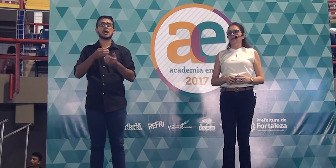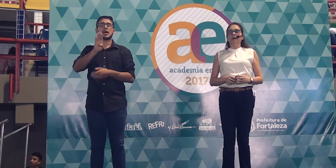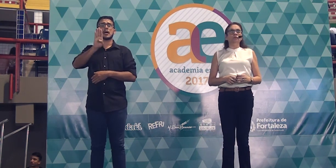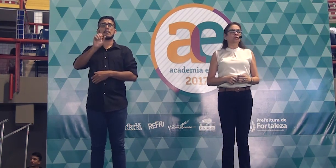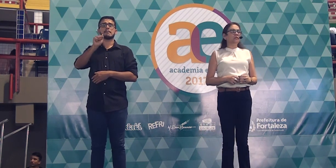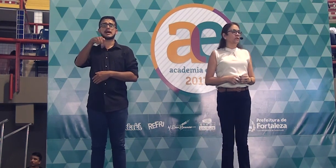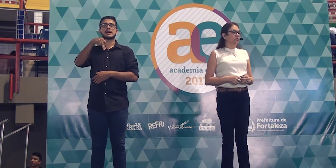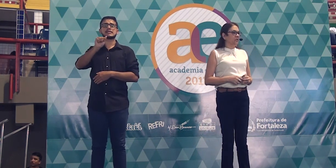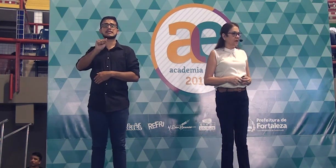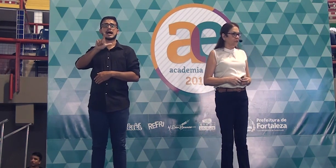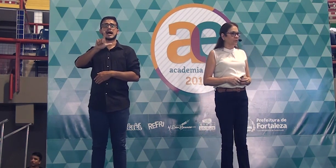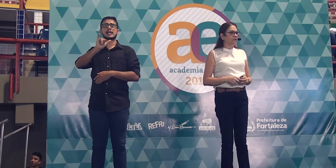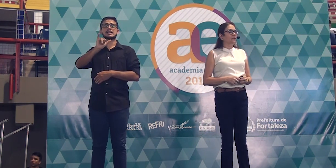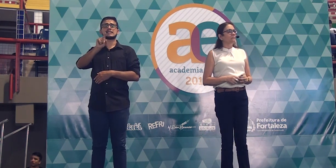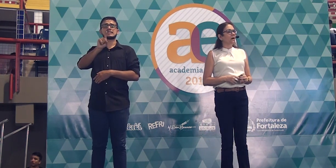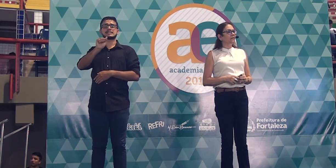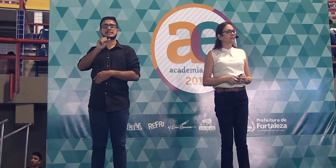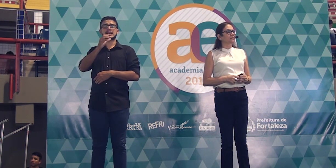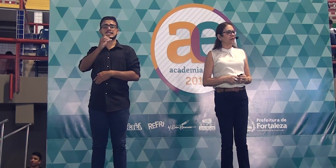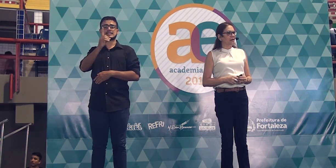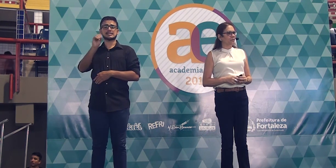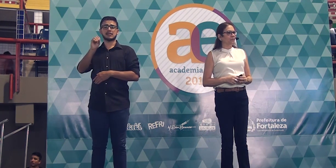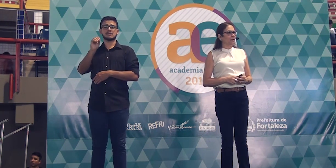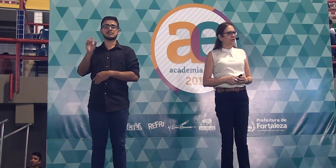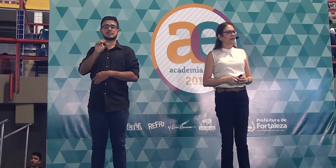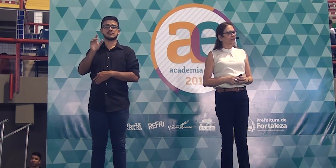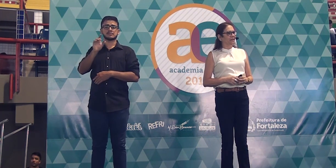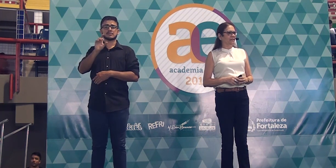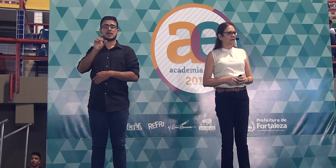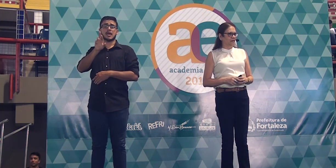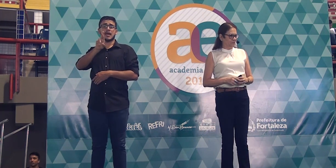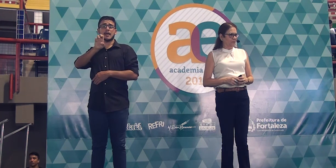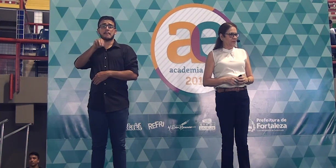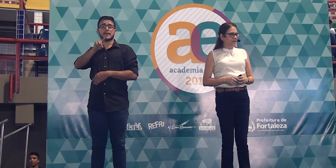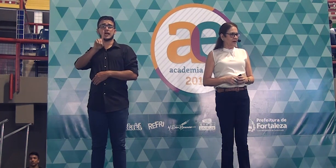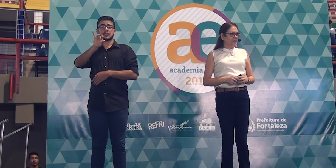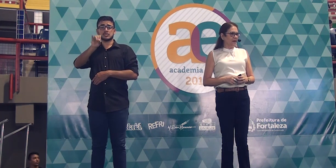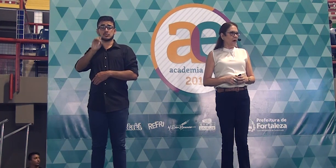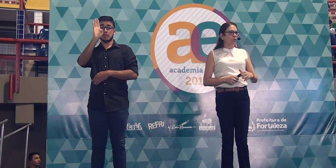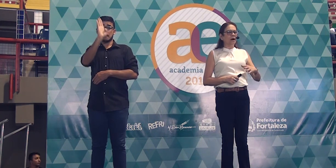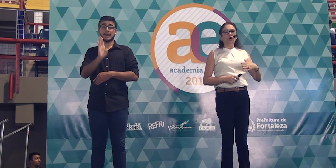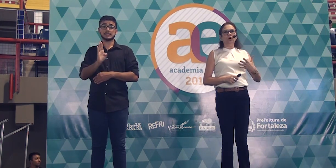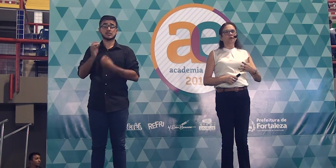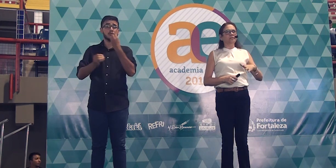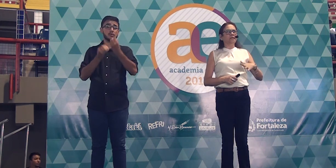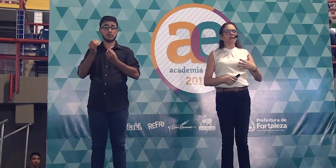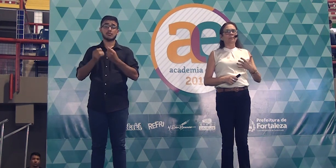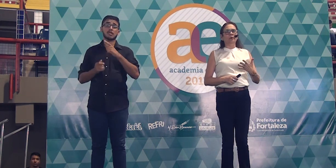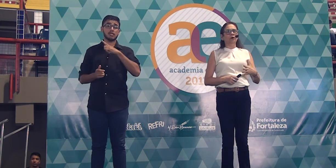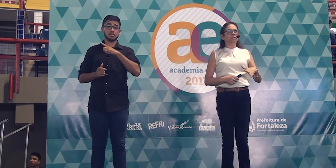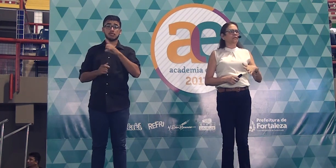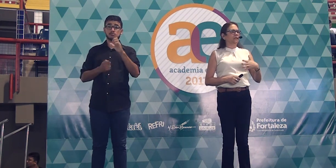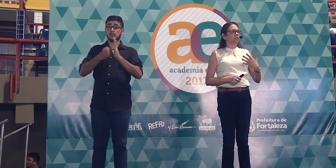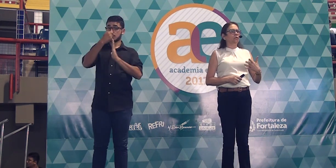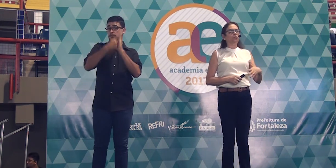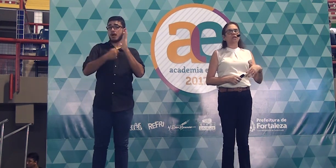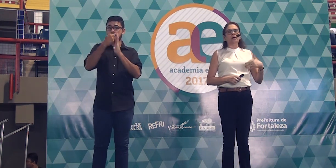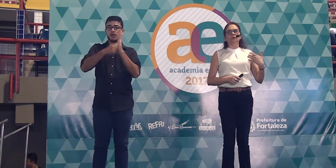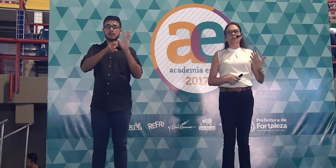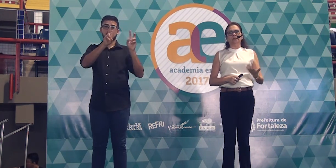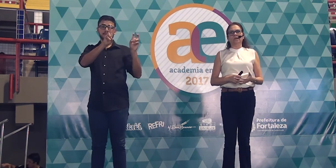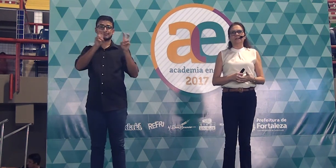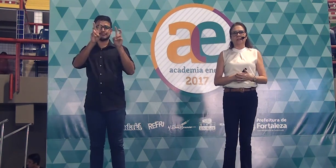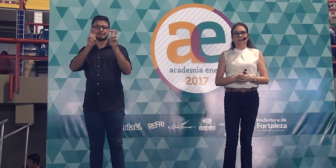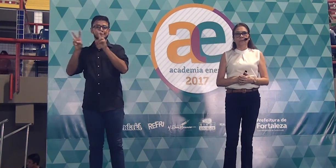fizeram é um dos candidatos mais sérios ao Enem desse ano, tá? Alguma coisa que aborde essa questão